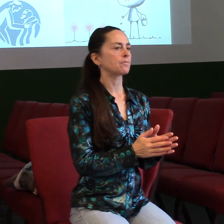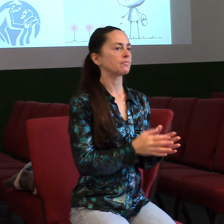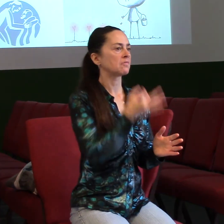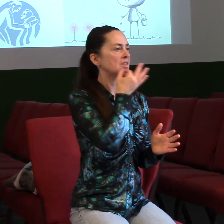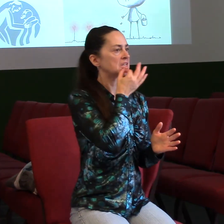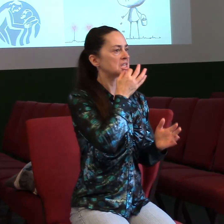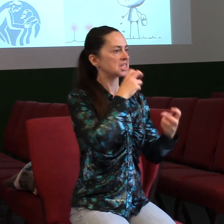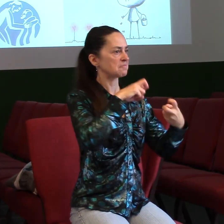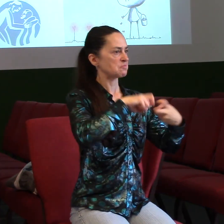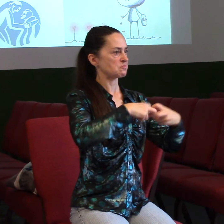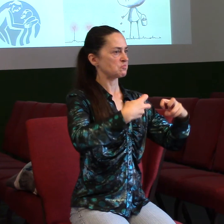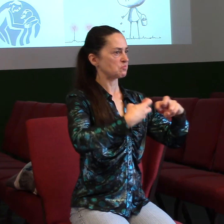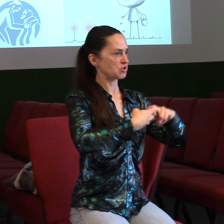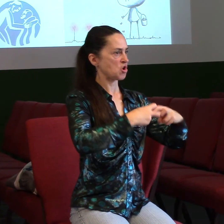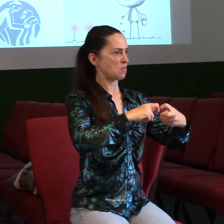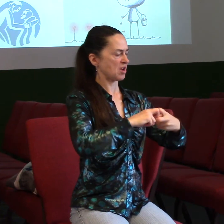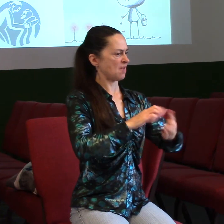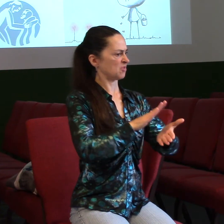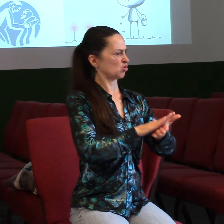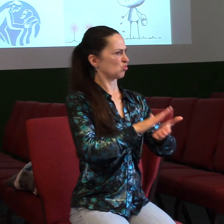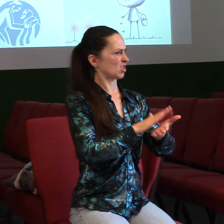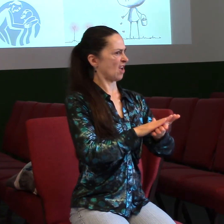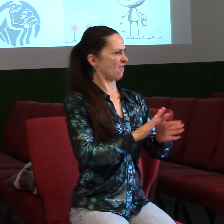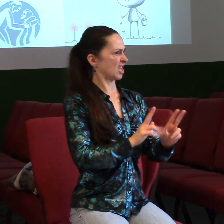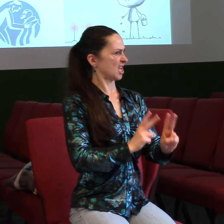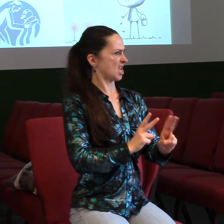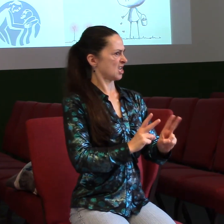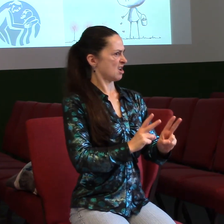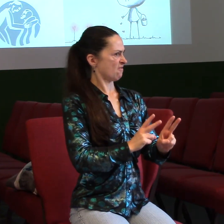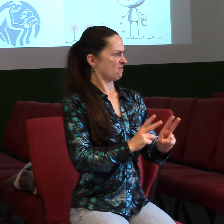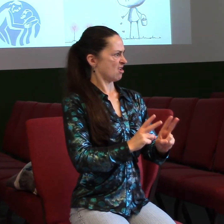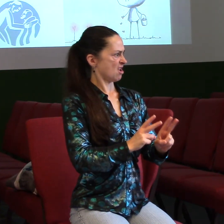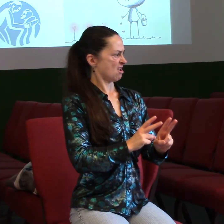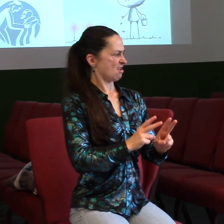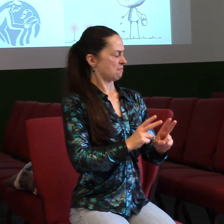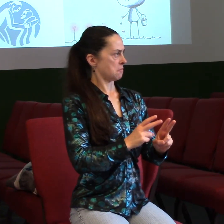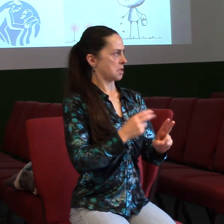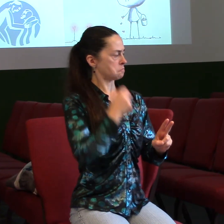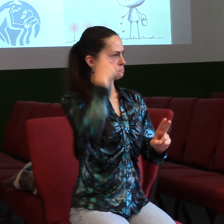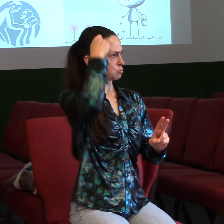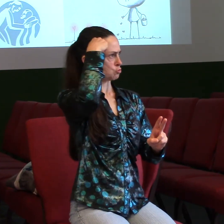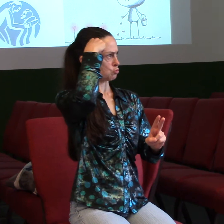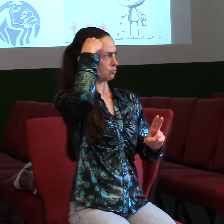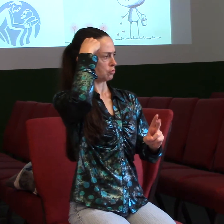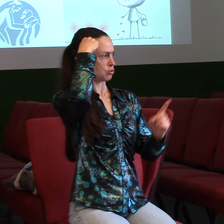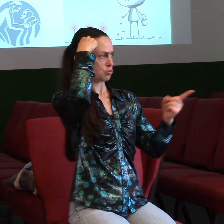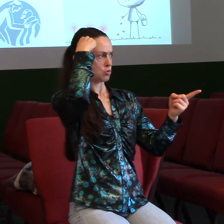Když je něco otevřeného, tak najednou si říkáme, no ale ten člověk, on se udělal to se mnoho vždycky, každý den, ale dneska,